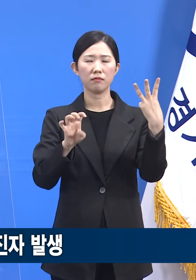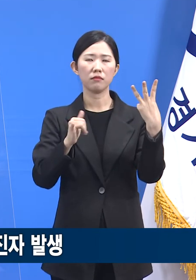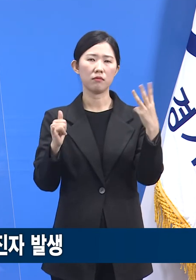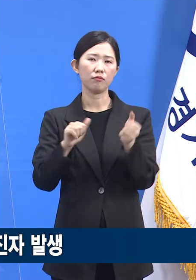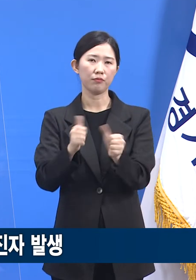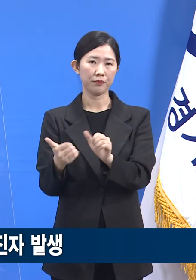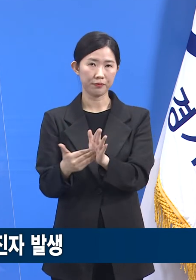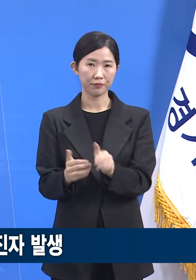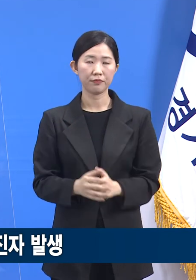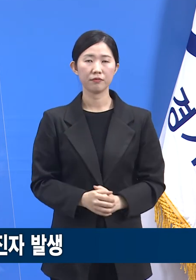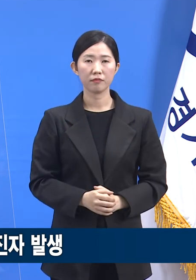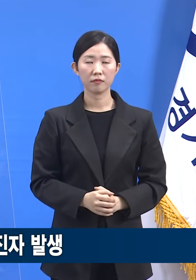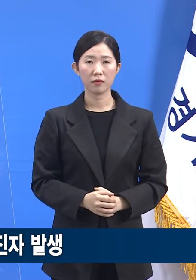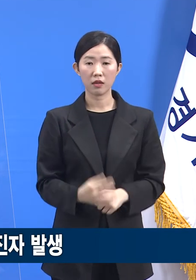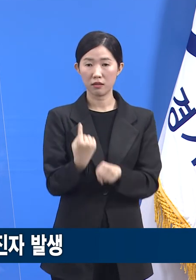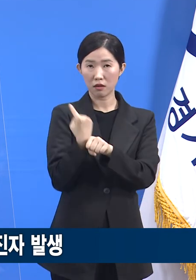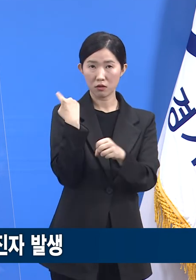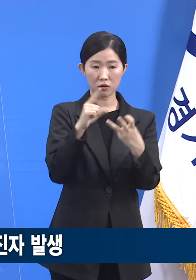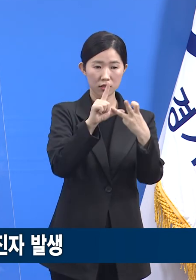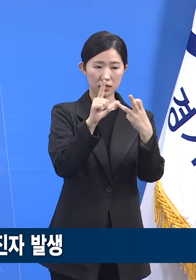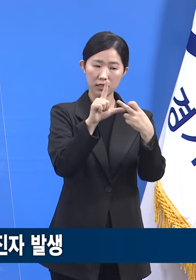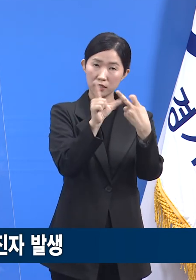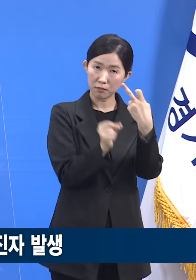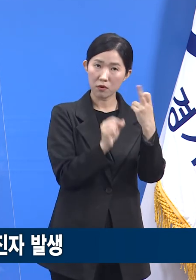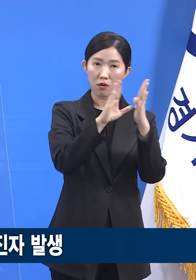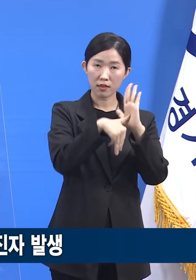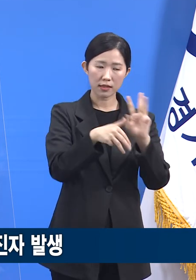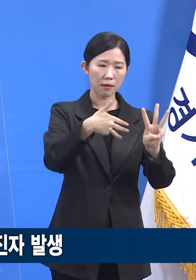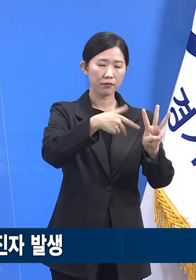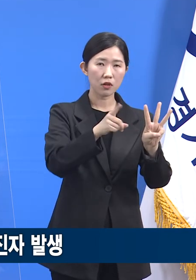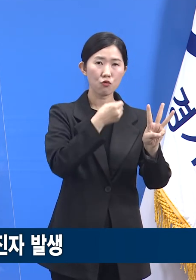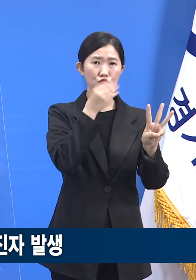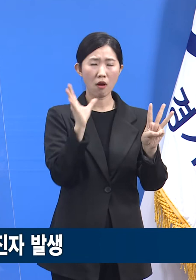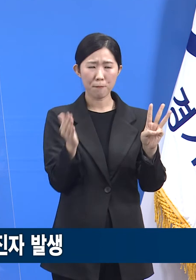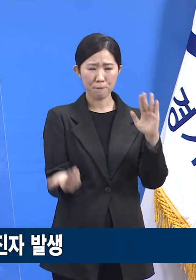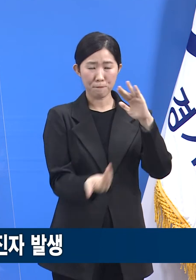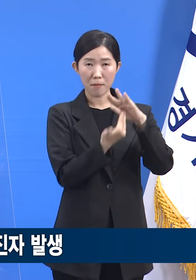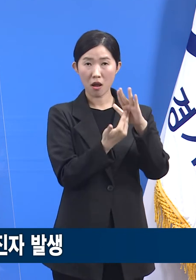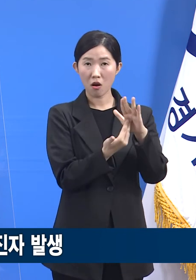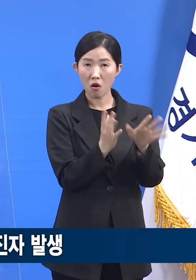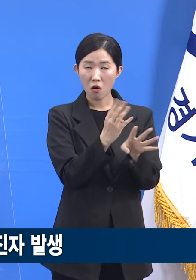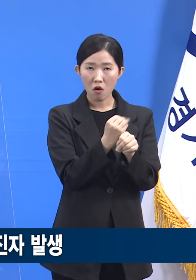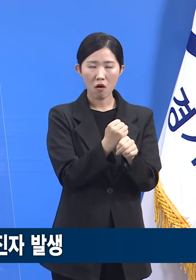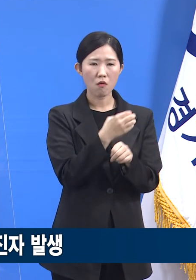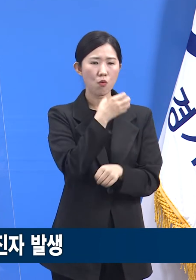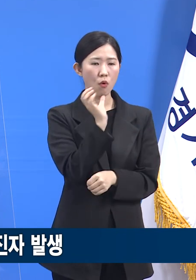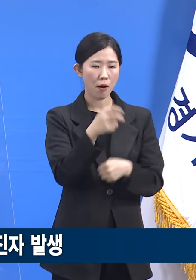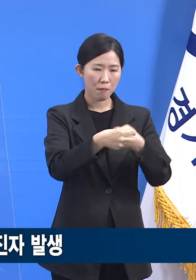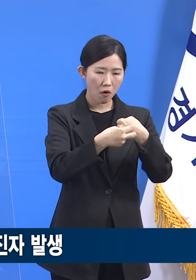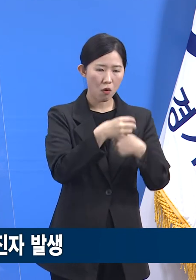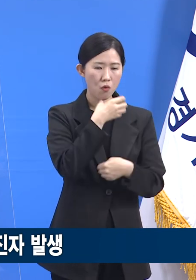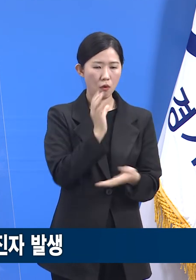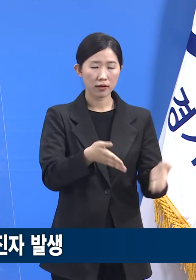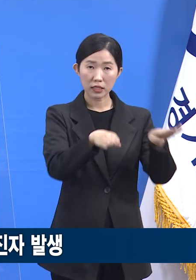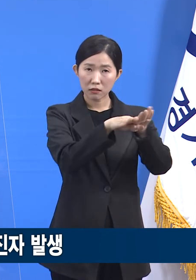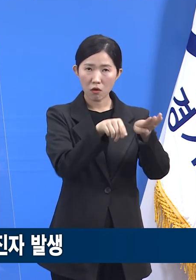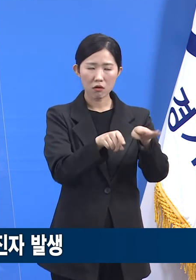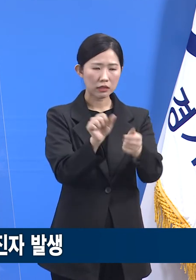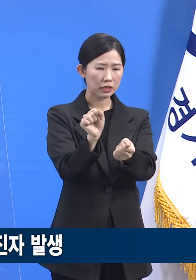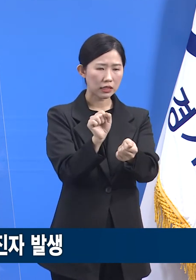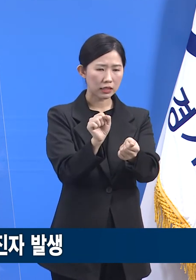지난 12월 3차 유행의 정점 시기 요양병원과 요양시설 등의 집단 감염 문제가 심각했고